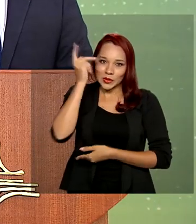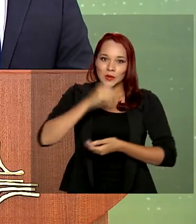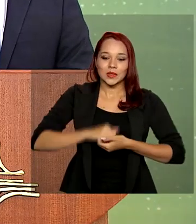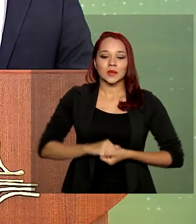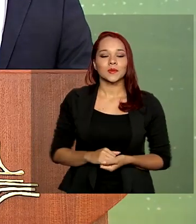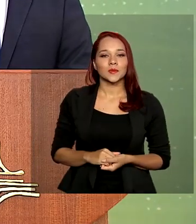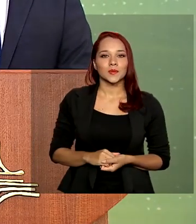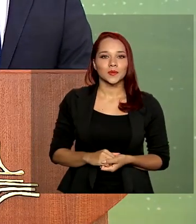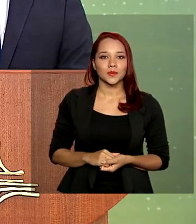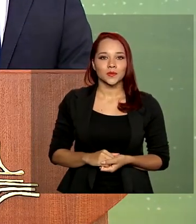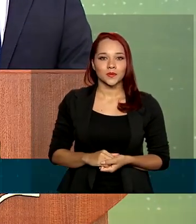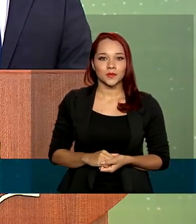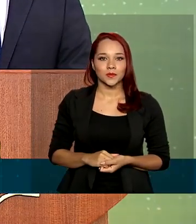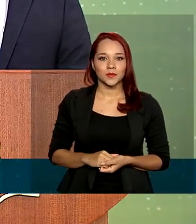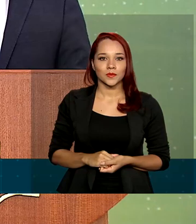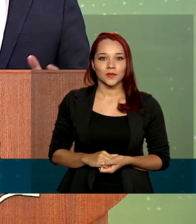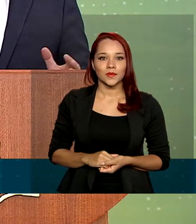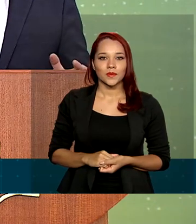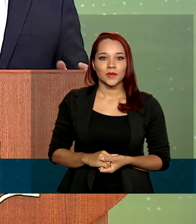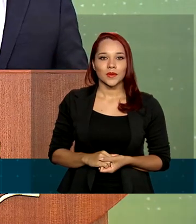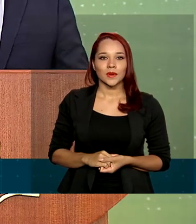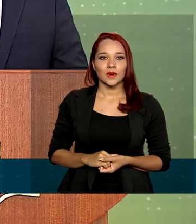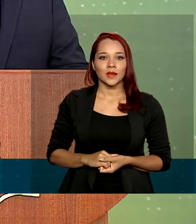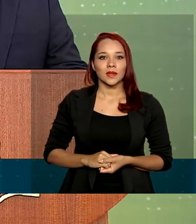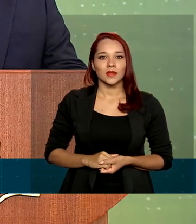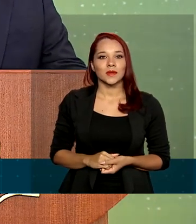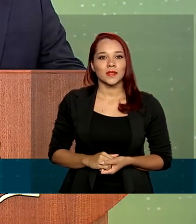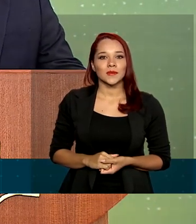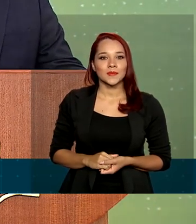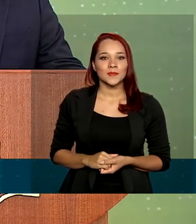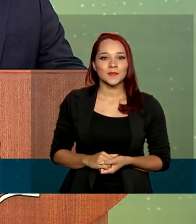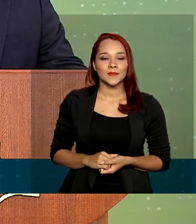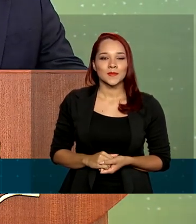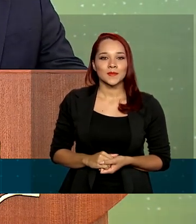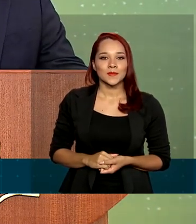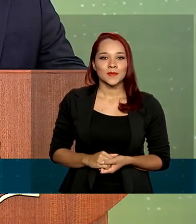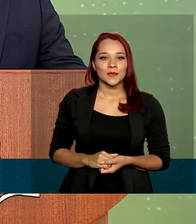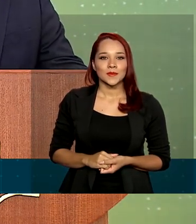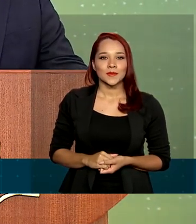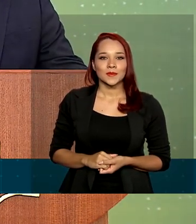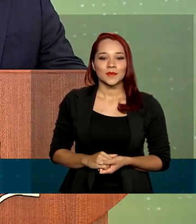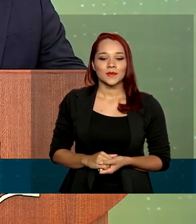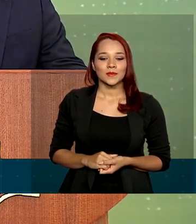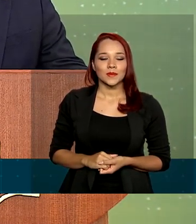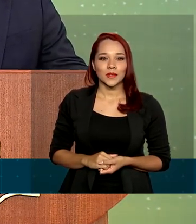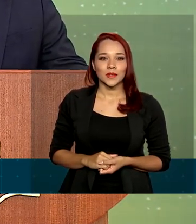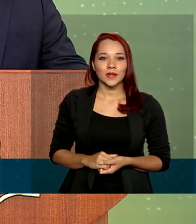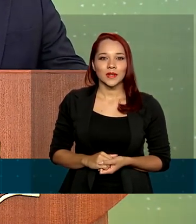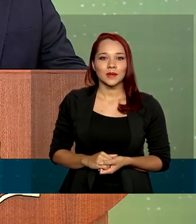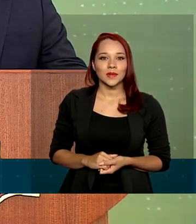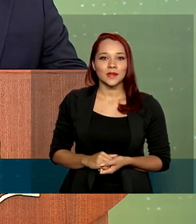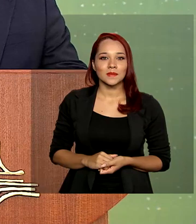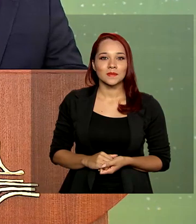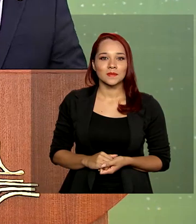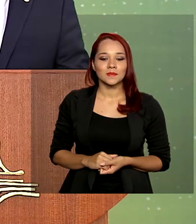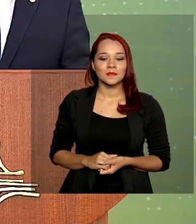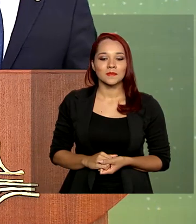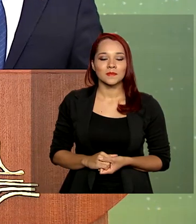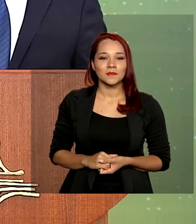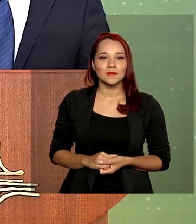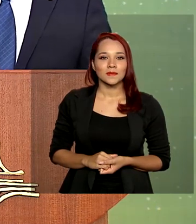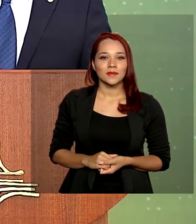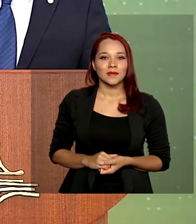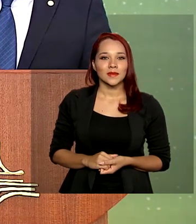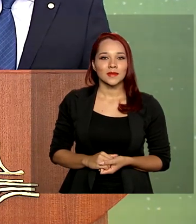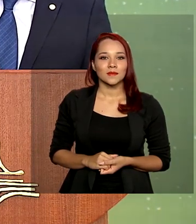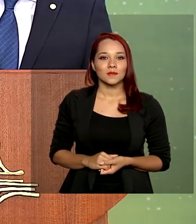todas as frentes, buscar o equilíbrio entre a saúde, a prevenção, a proteção à vida,